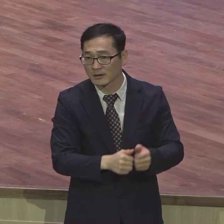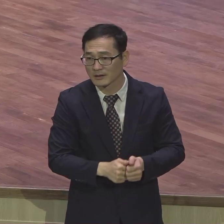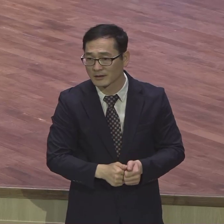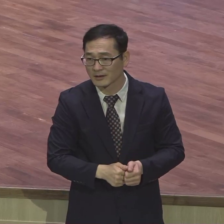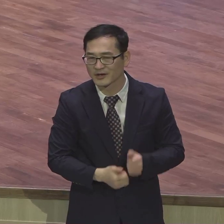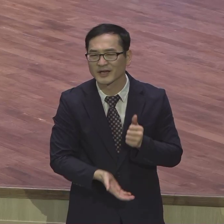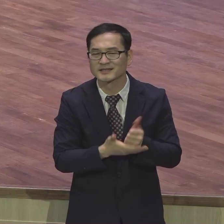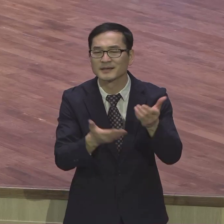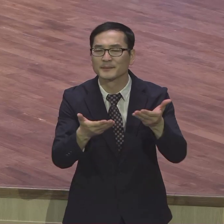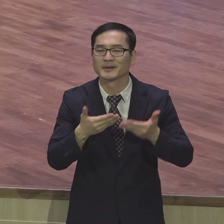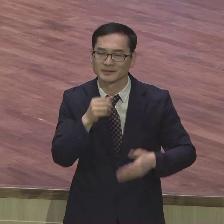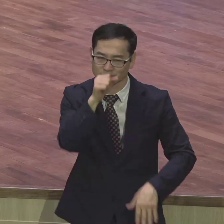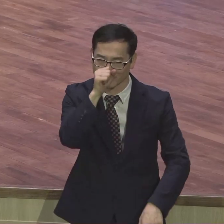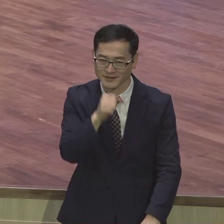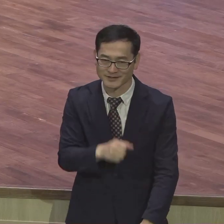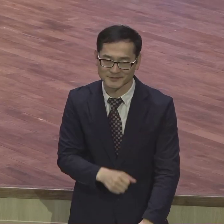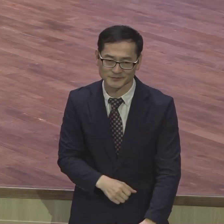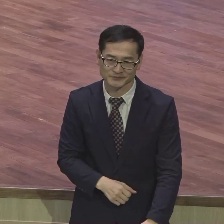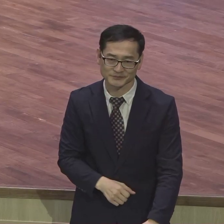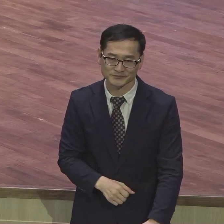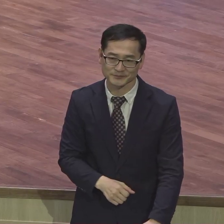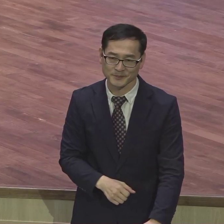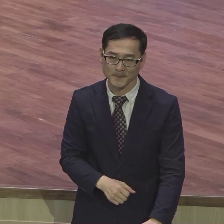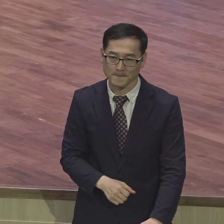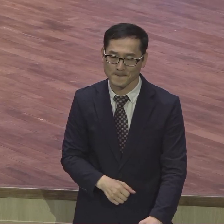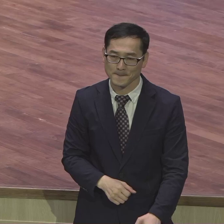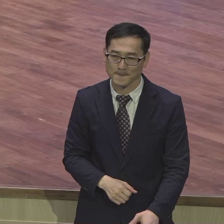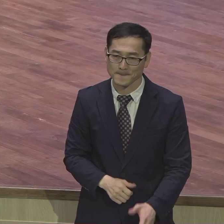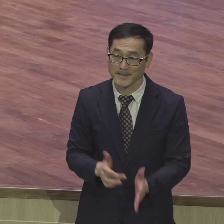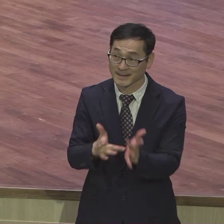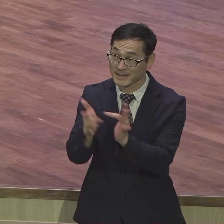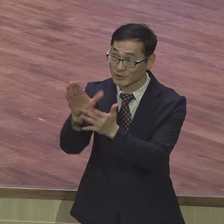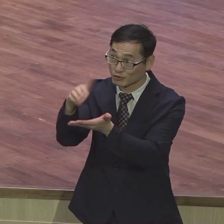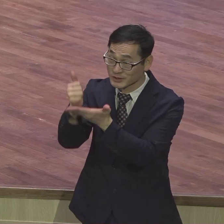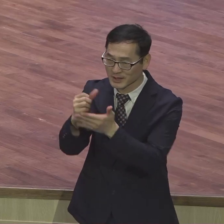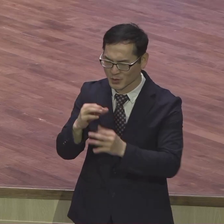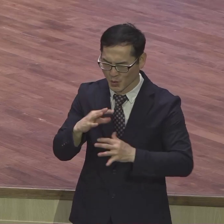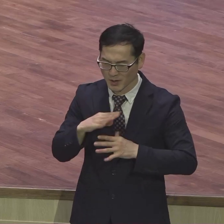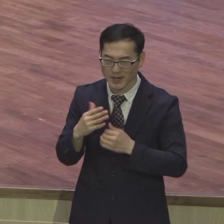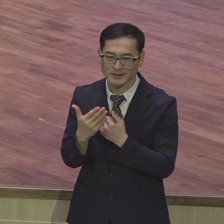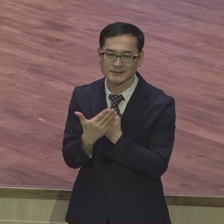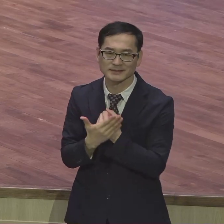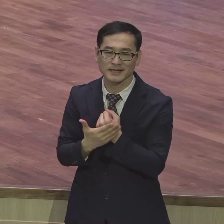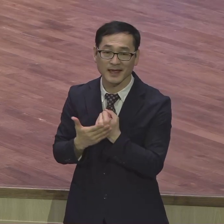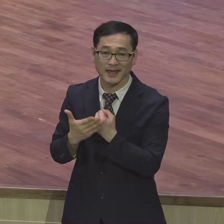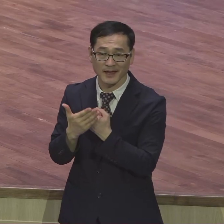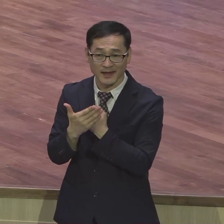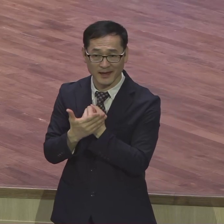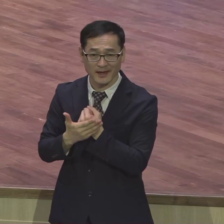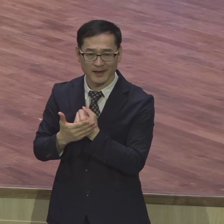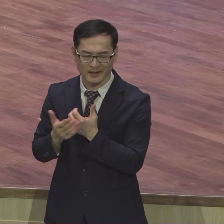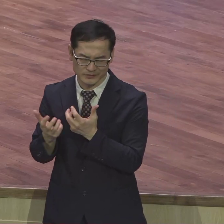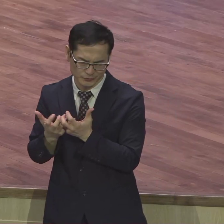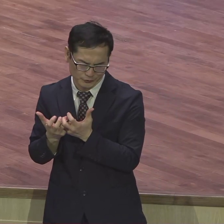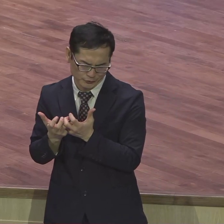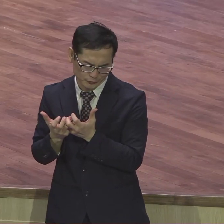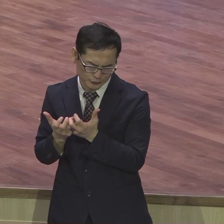내게 임한 예수고의 시도의 놀라운 은혜가 충만히 자연스럽게 어떻게 돼요 은혜가 임하면